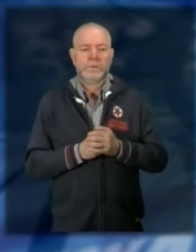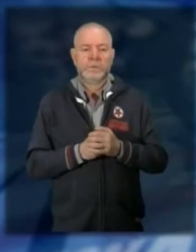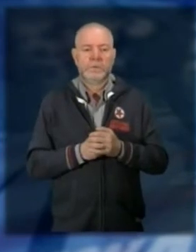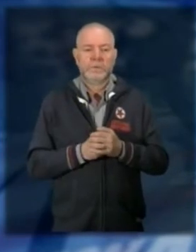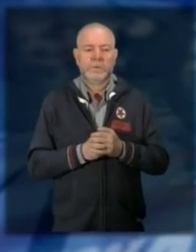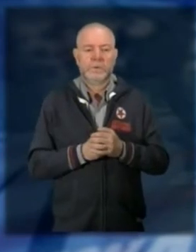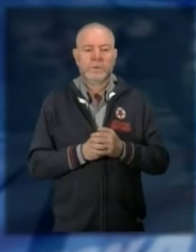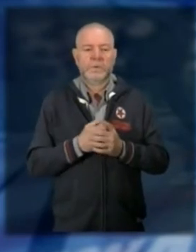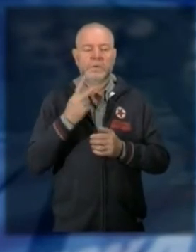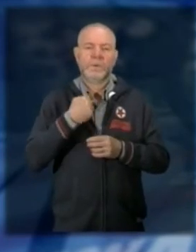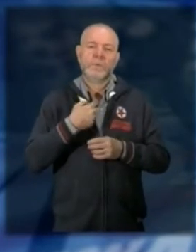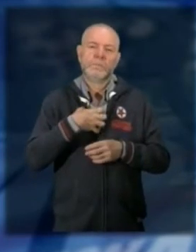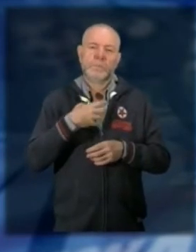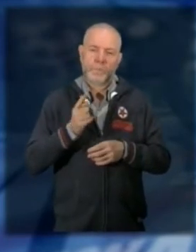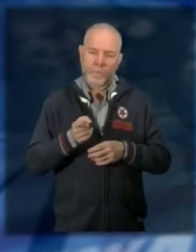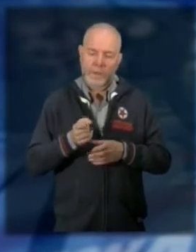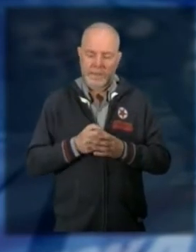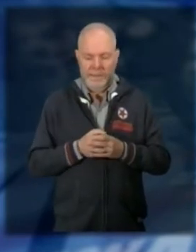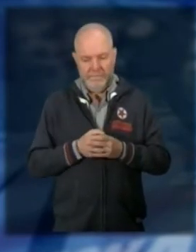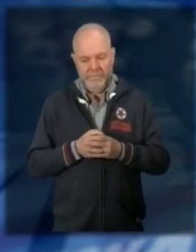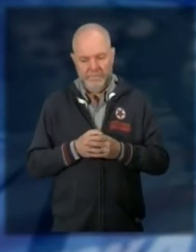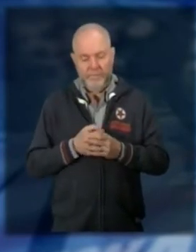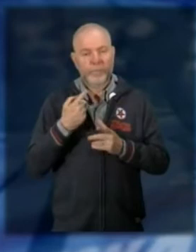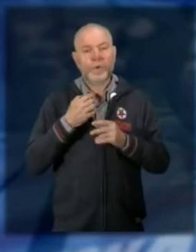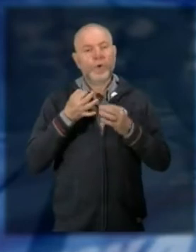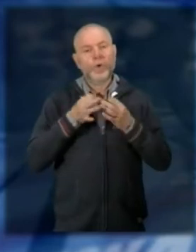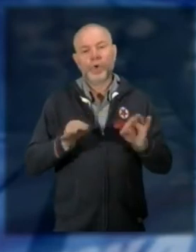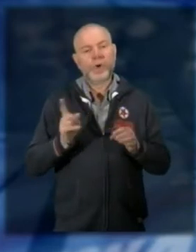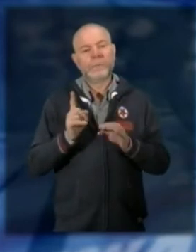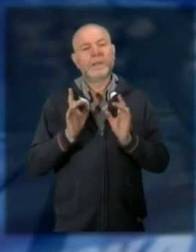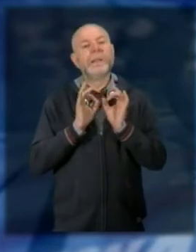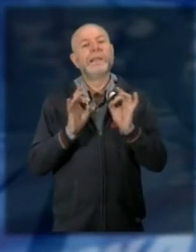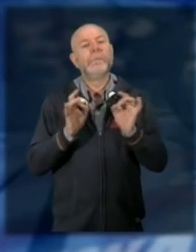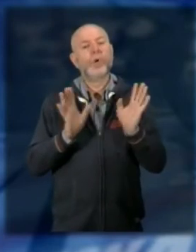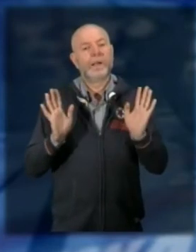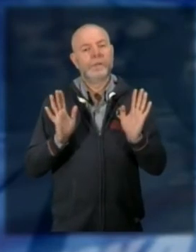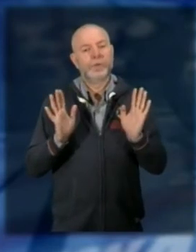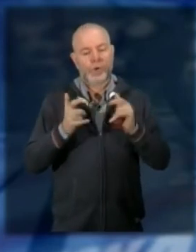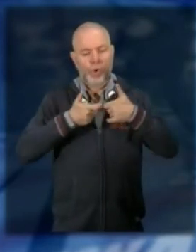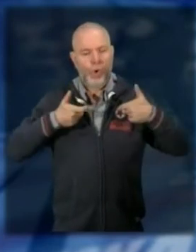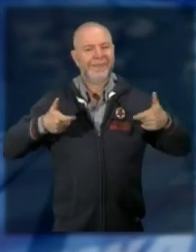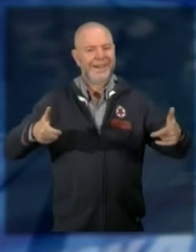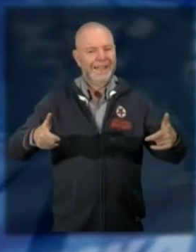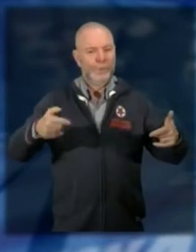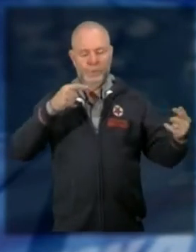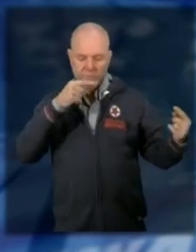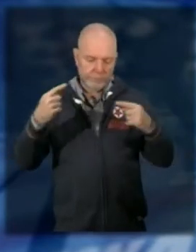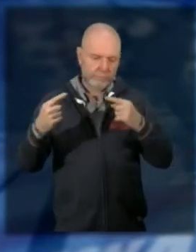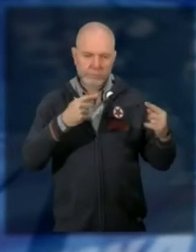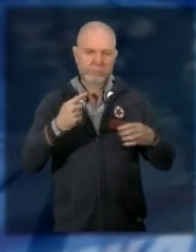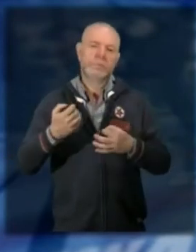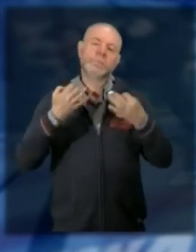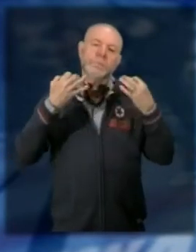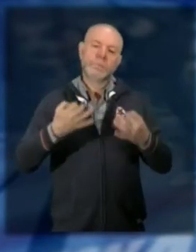il mio rammarico è stato quello dove non è stata rispettata la democrazia la democrazia di un congresso che ci ha portato